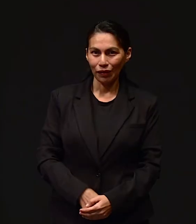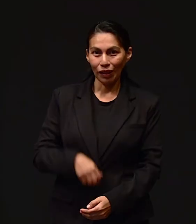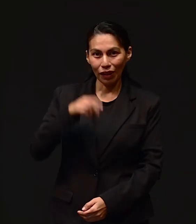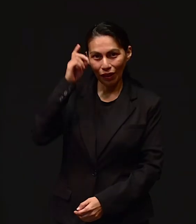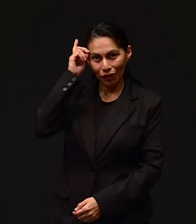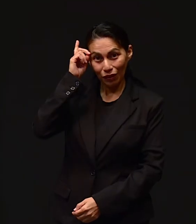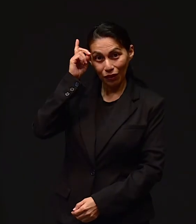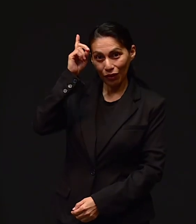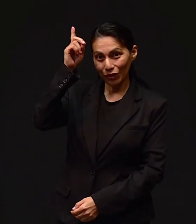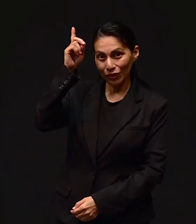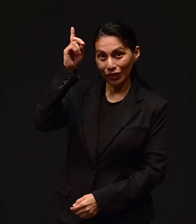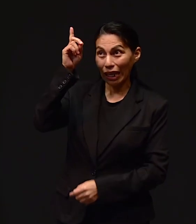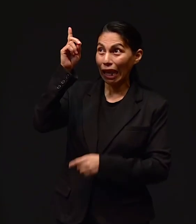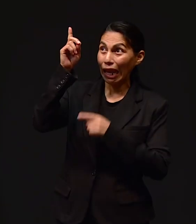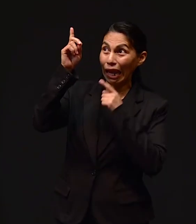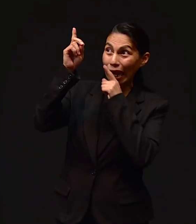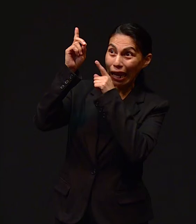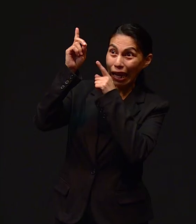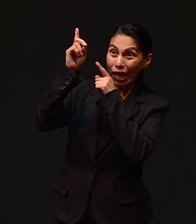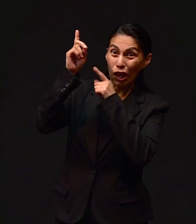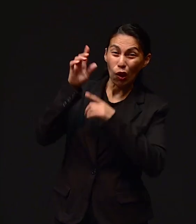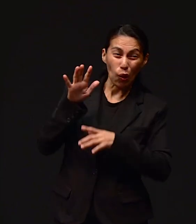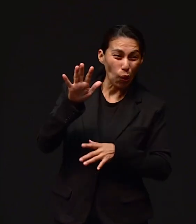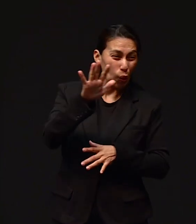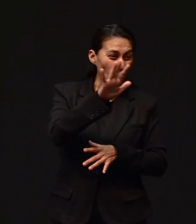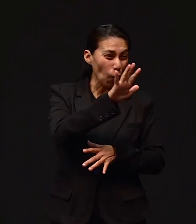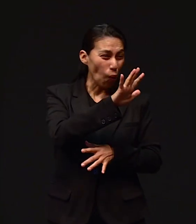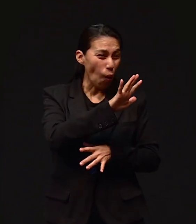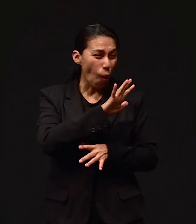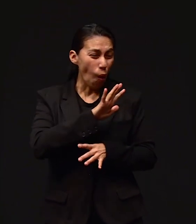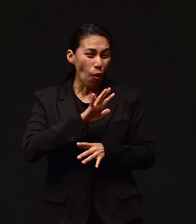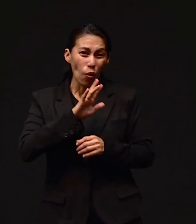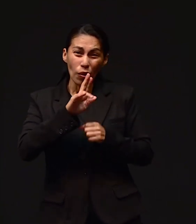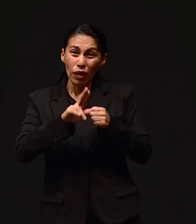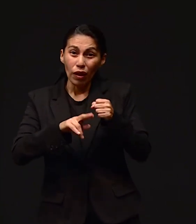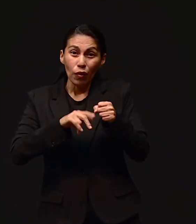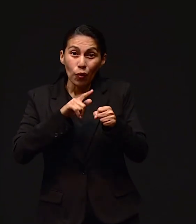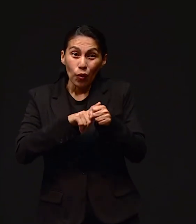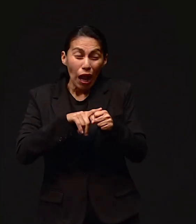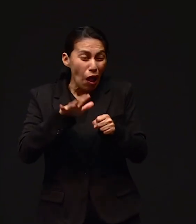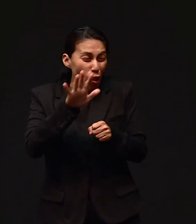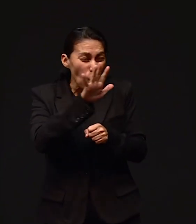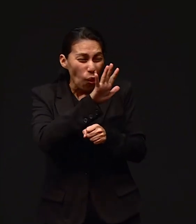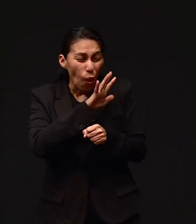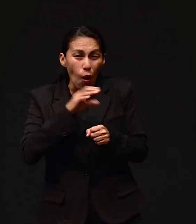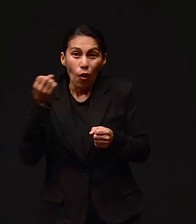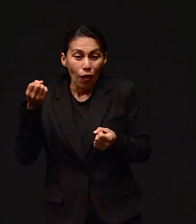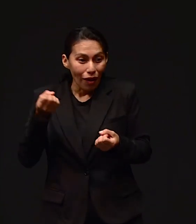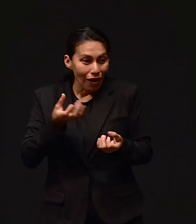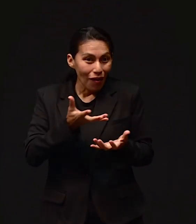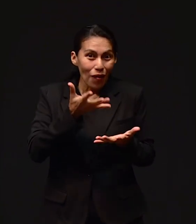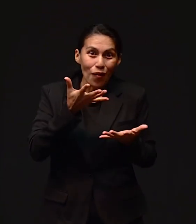Dios es el Dios creador de toda la naturaleza.